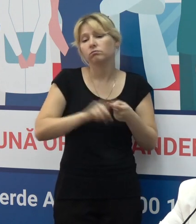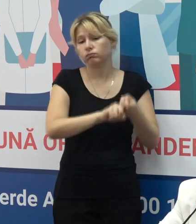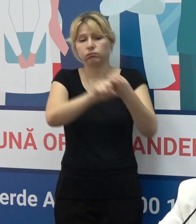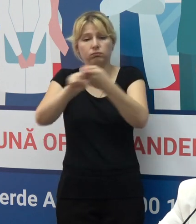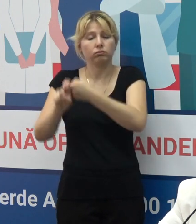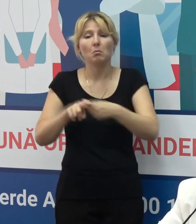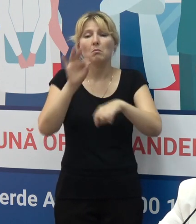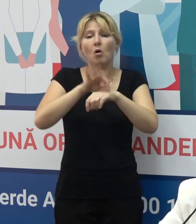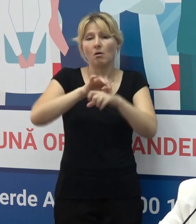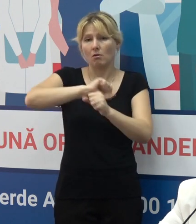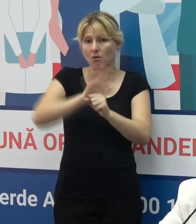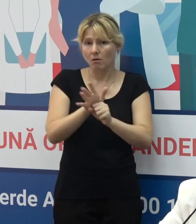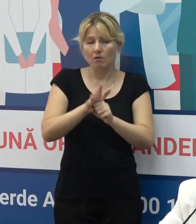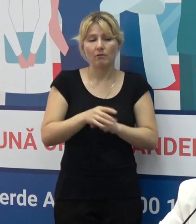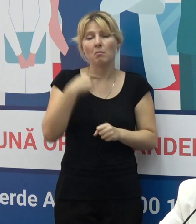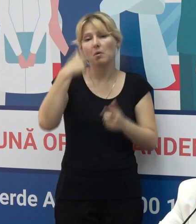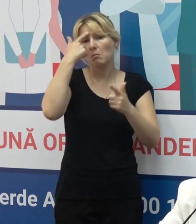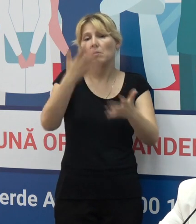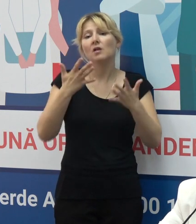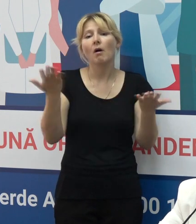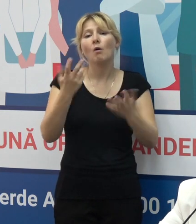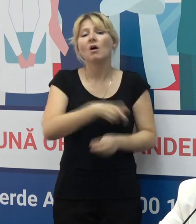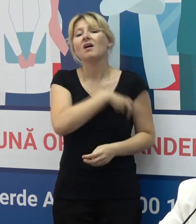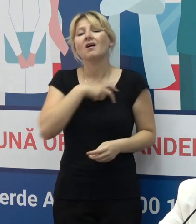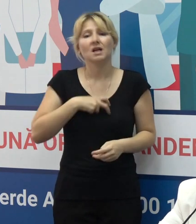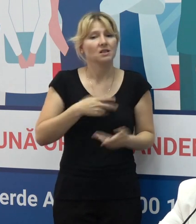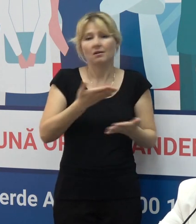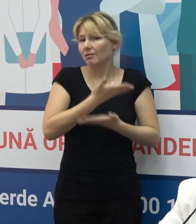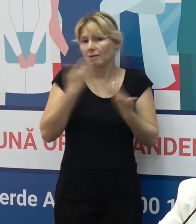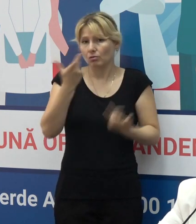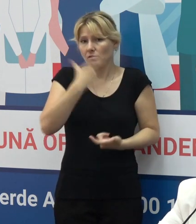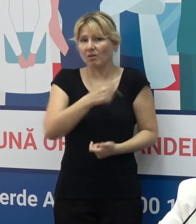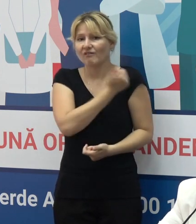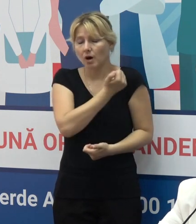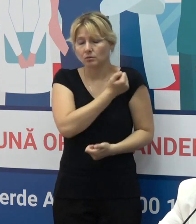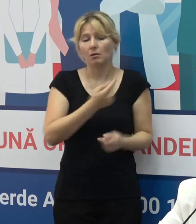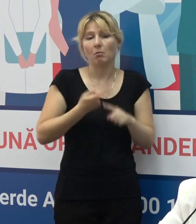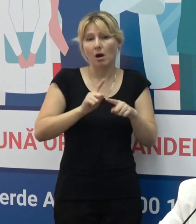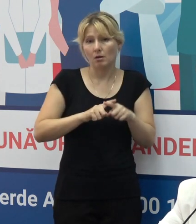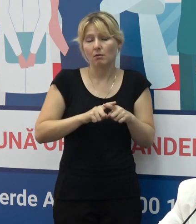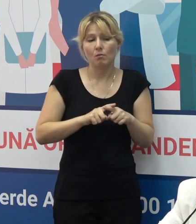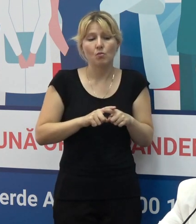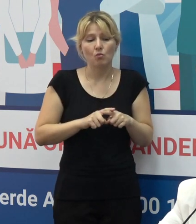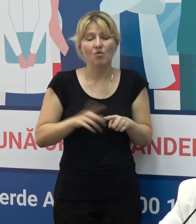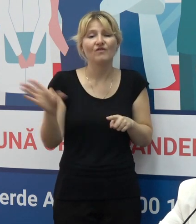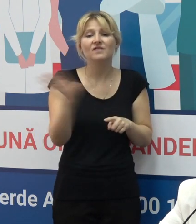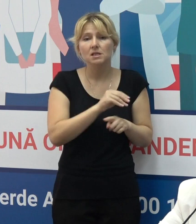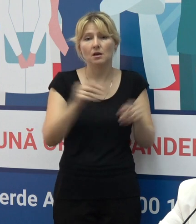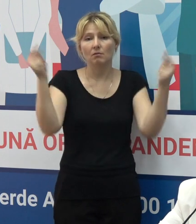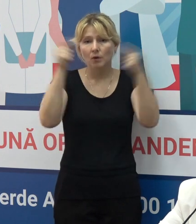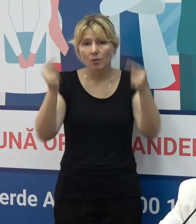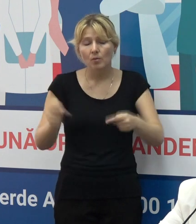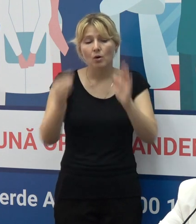-19, înțelegem care sunt riscurile nefiind vaccinați și, practic, toate datele